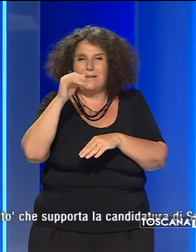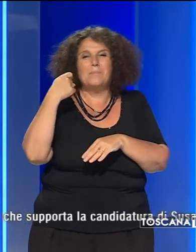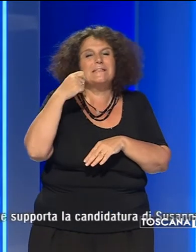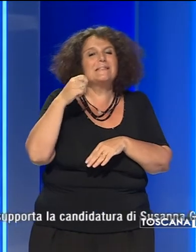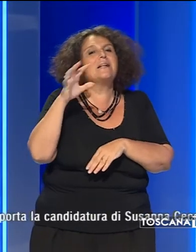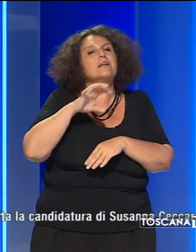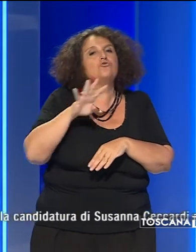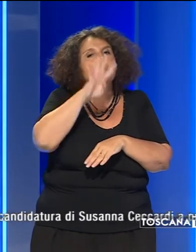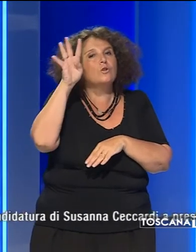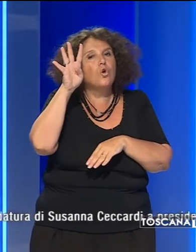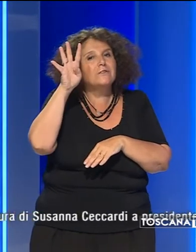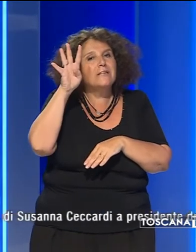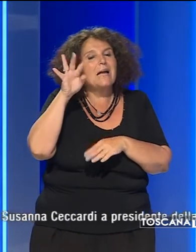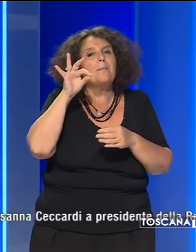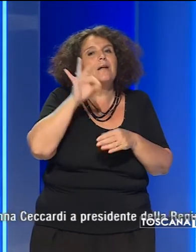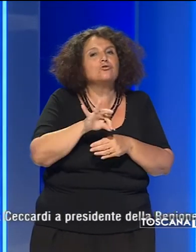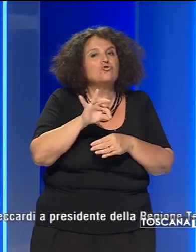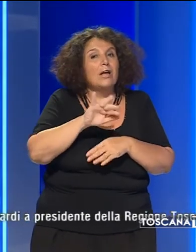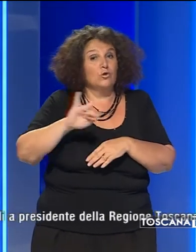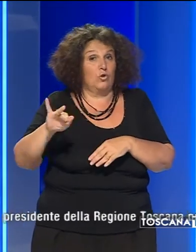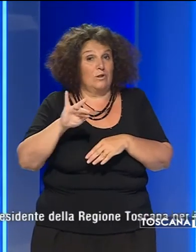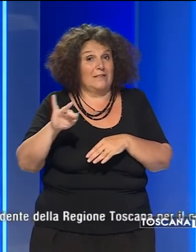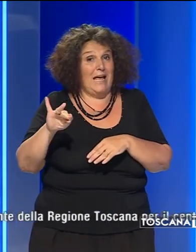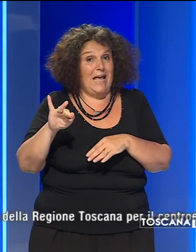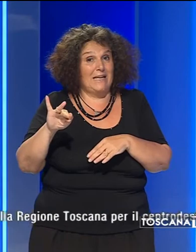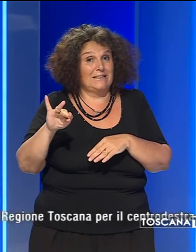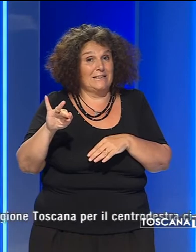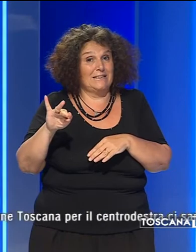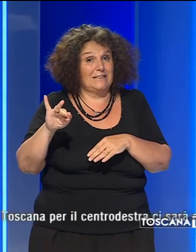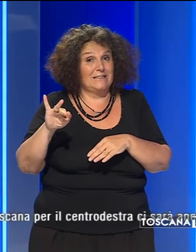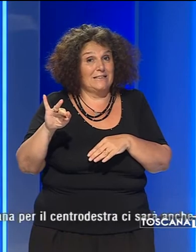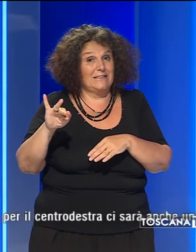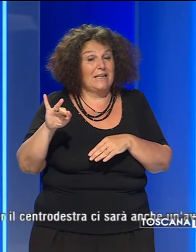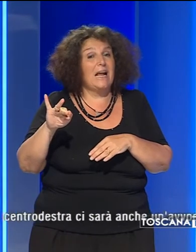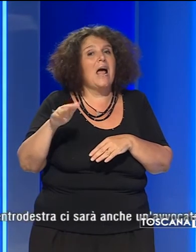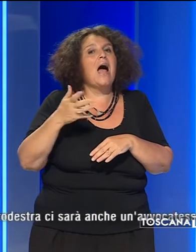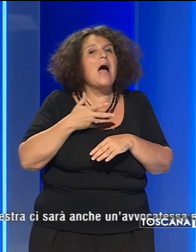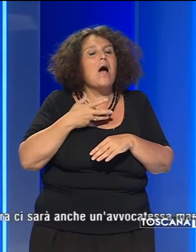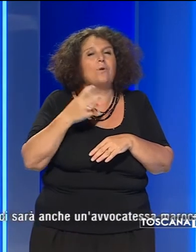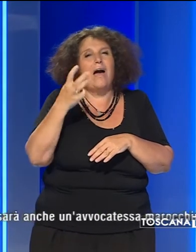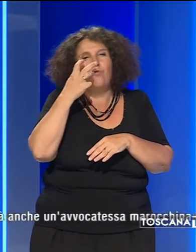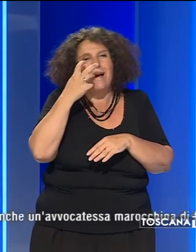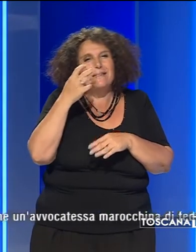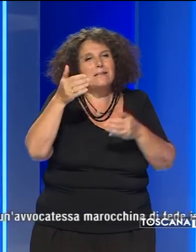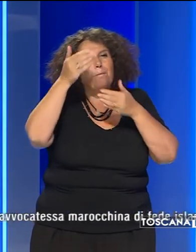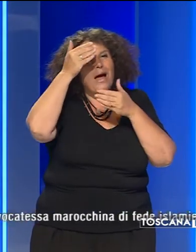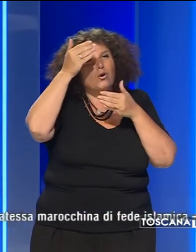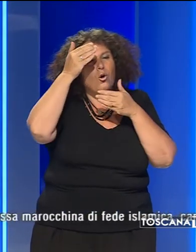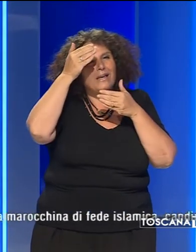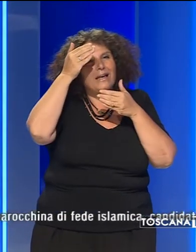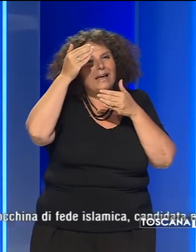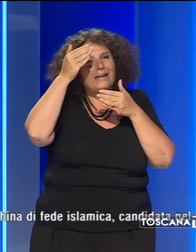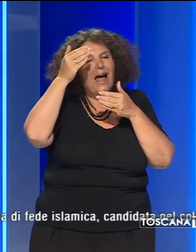regione toscana per il centro-destra, ha anche un'avvocatessa marocchina di fede